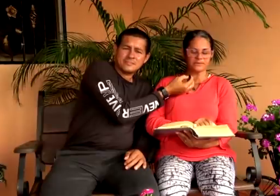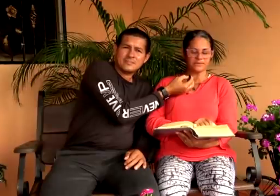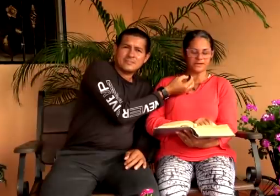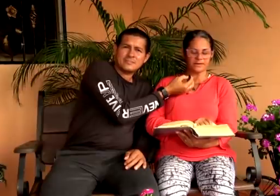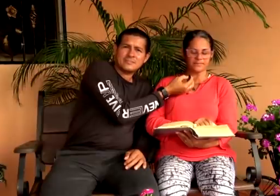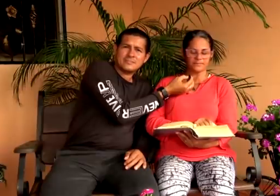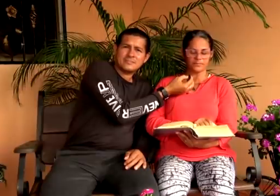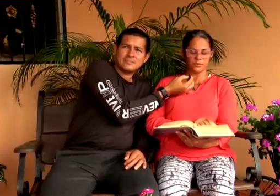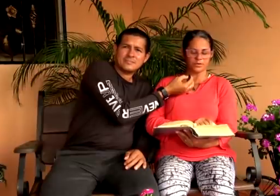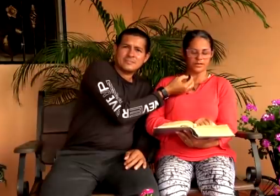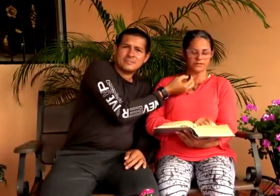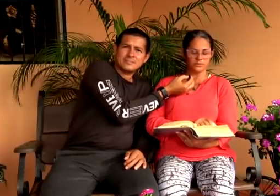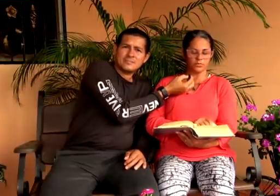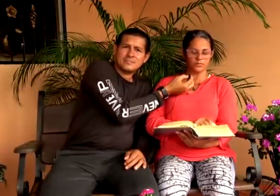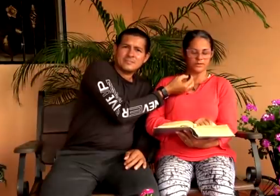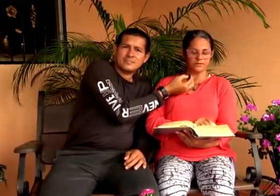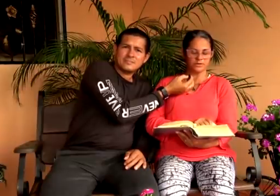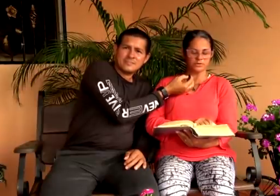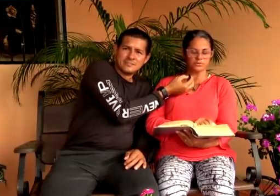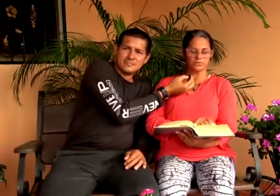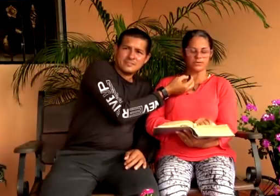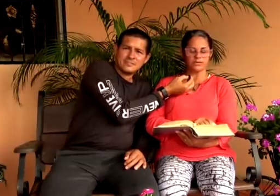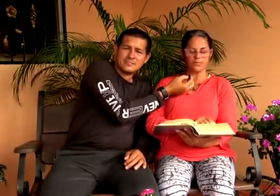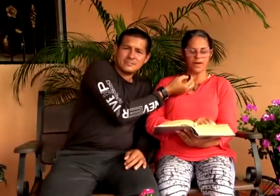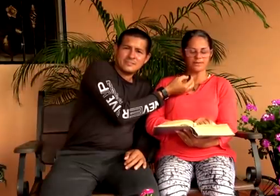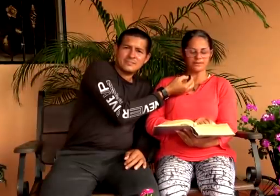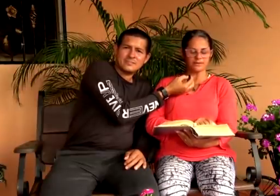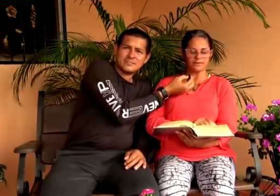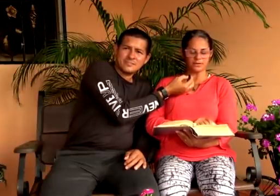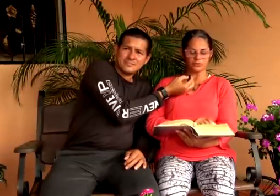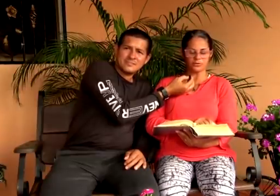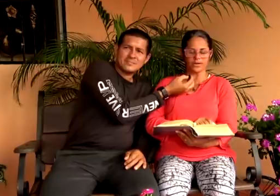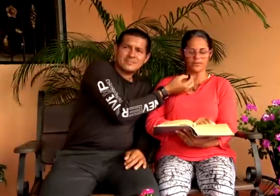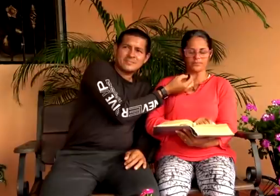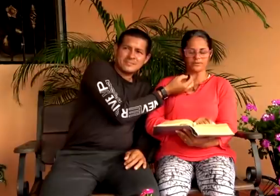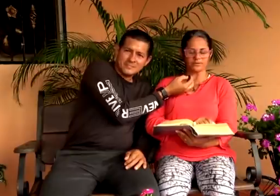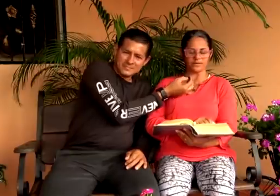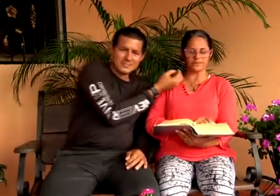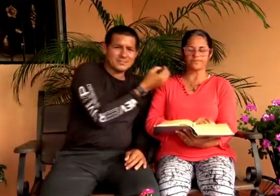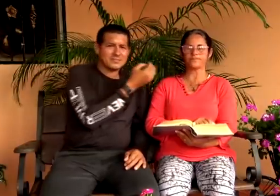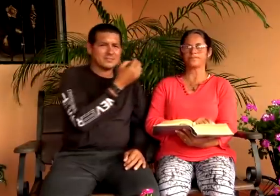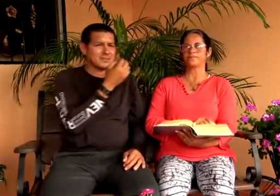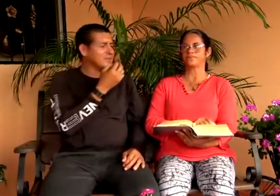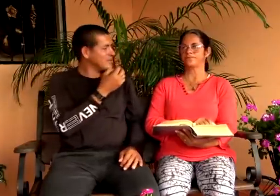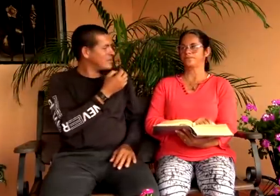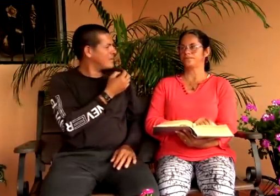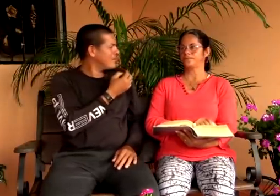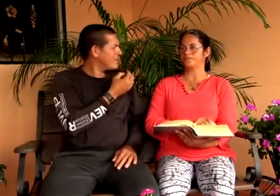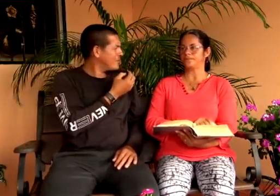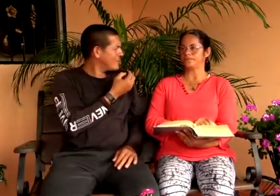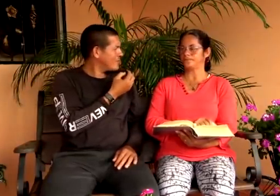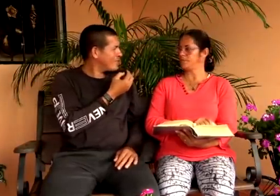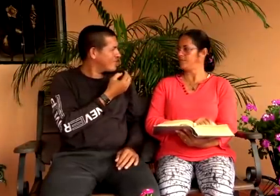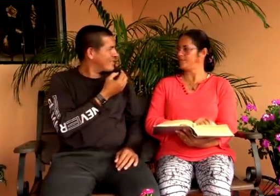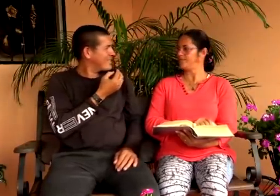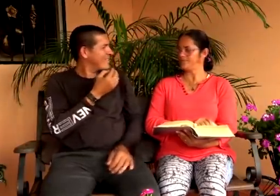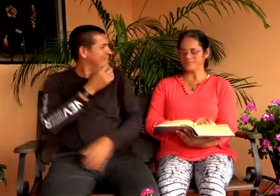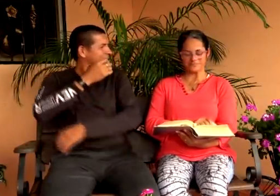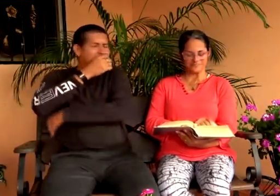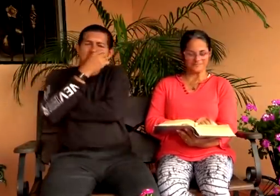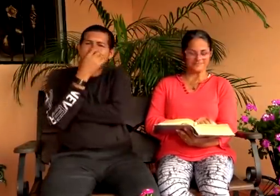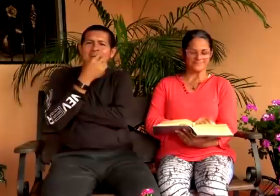es mentira porque es un mentiroso y padre de toda mentira ese no lo había vivido yo